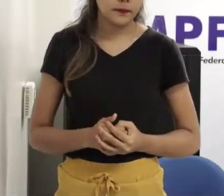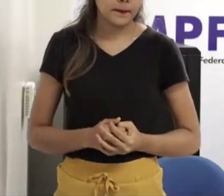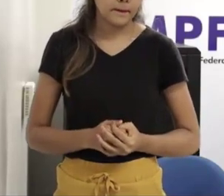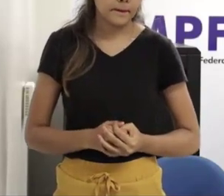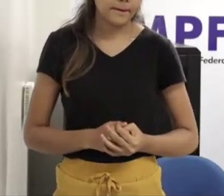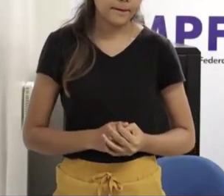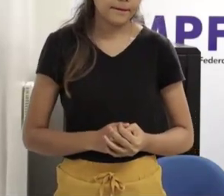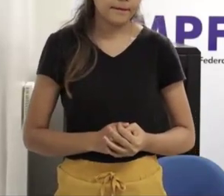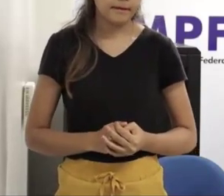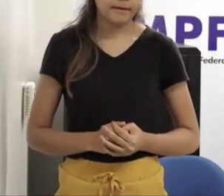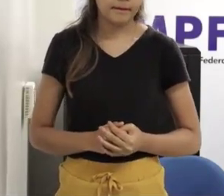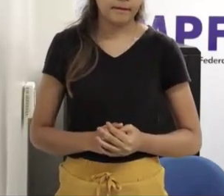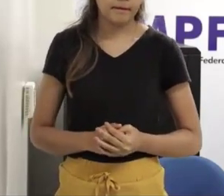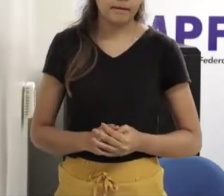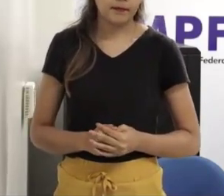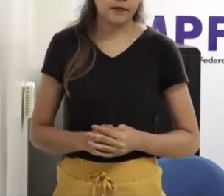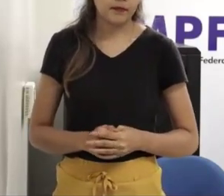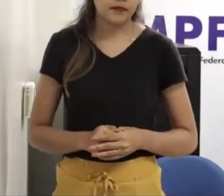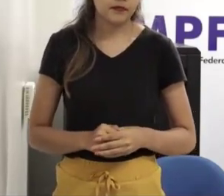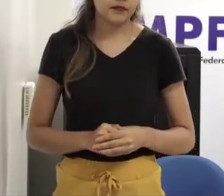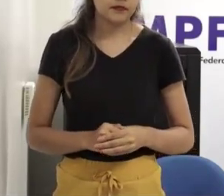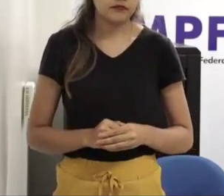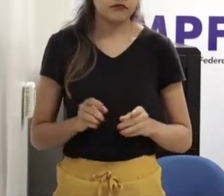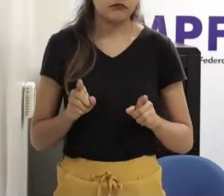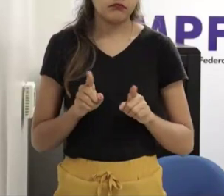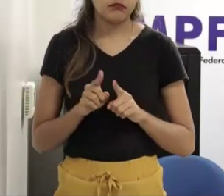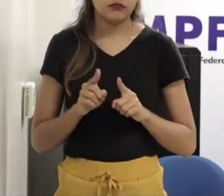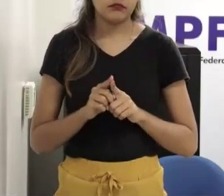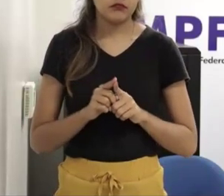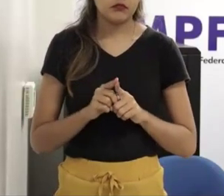incidência a quem buscar como buscar o que fazer